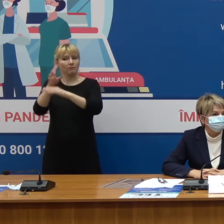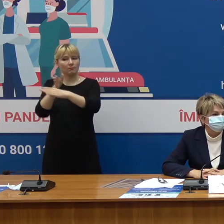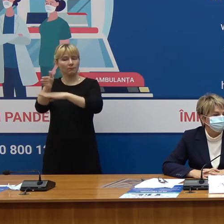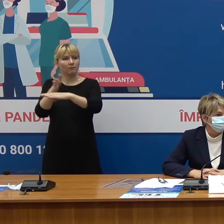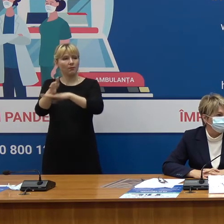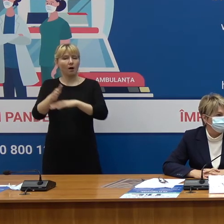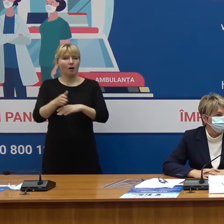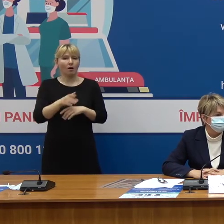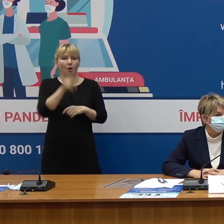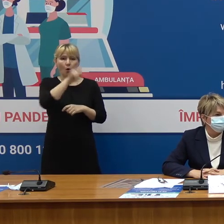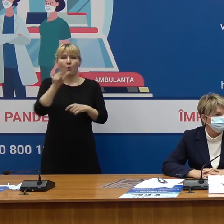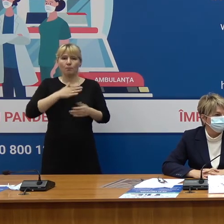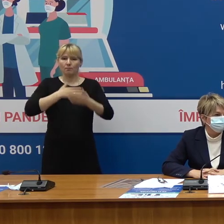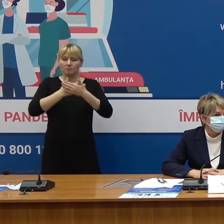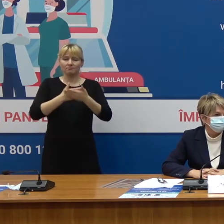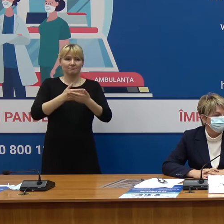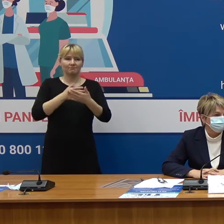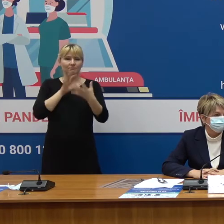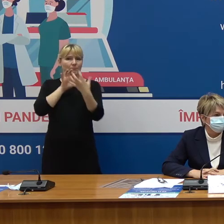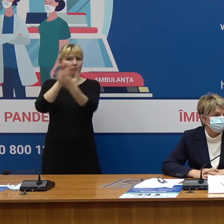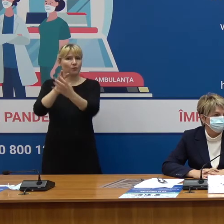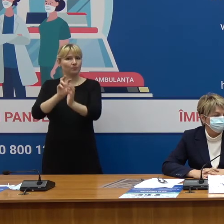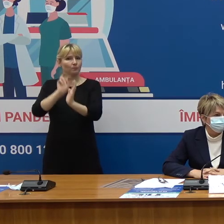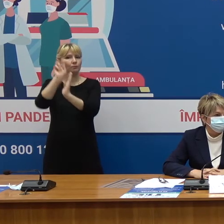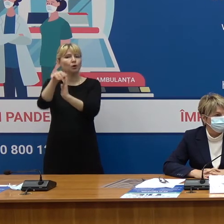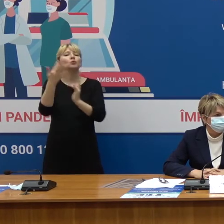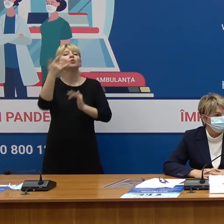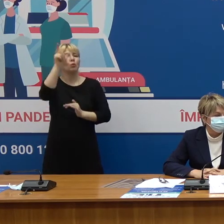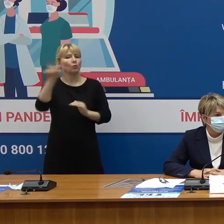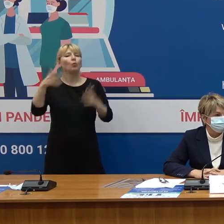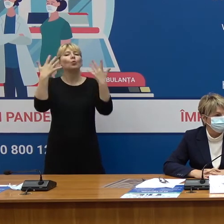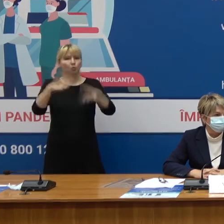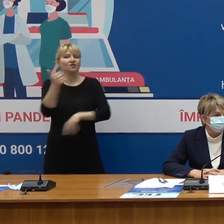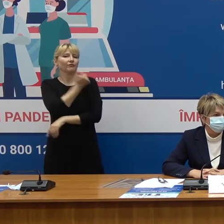Dacă închidele copilor nu non-legestrat în orică Câte persoane sunt vaccină?